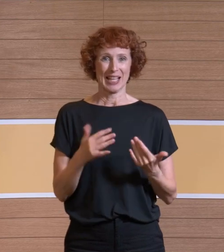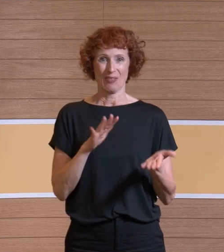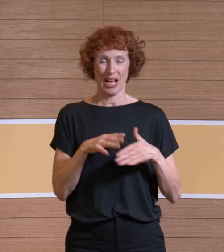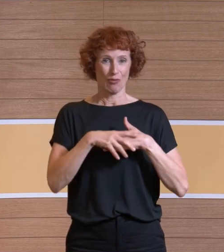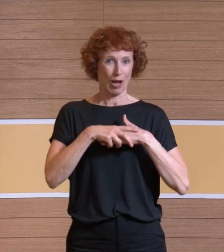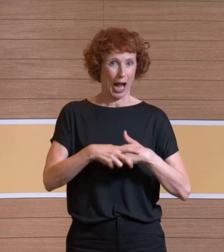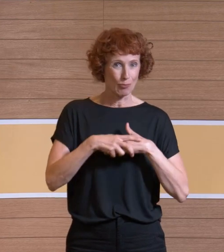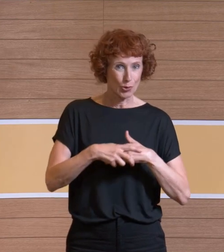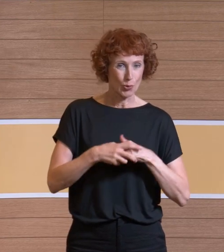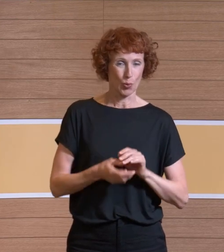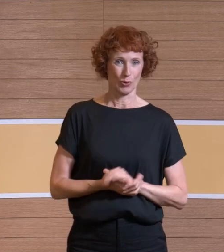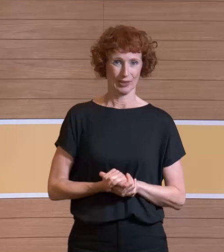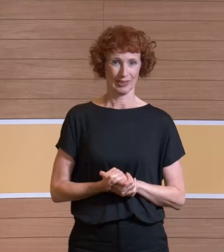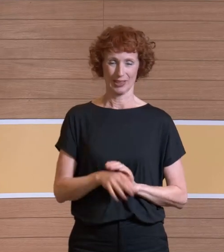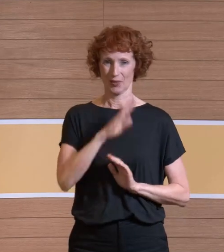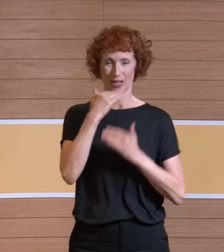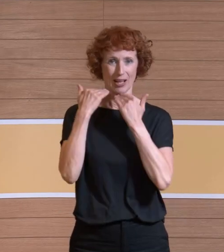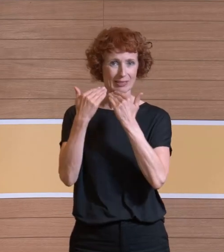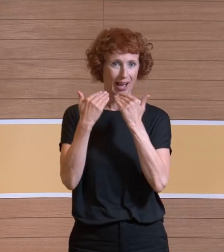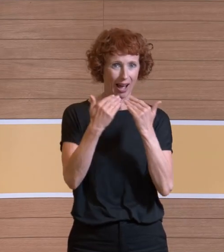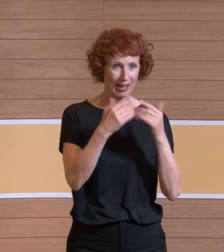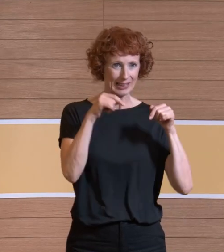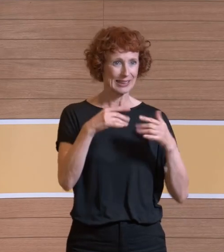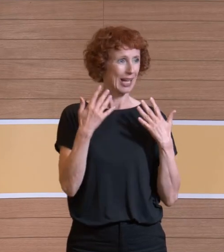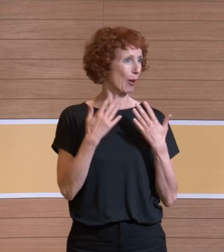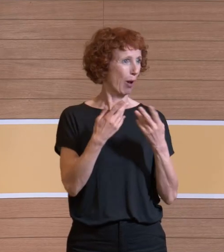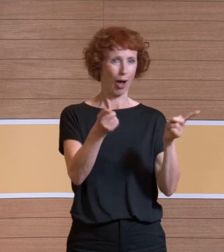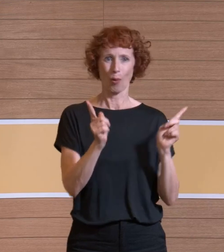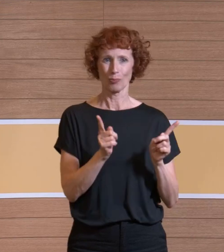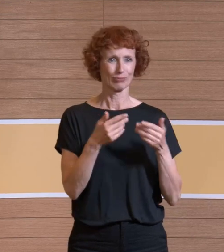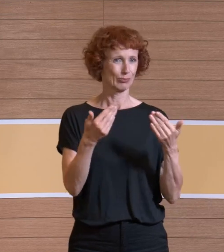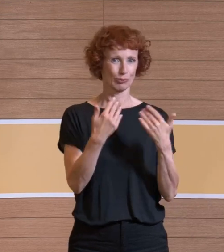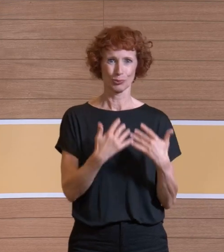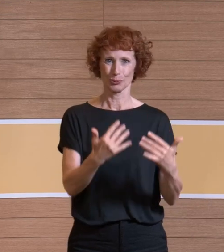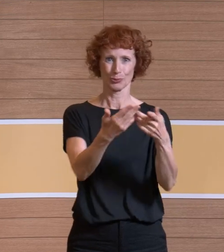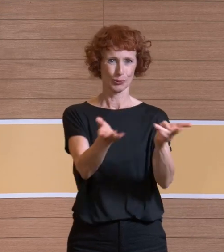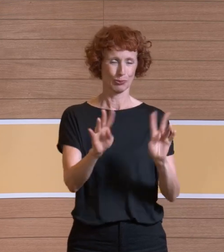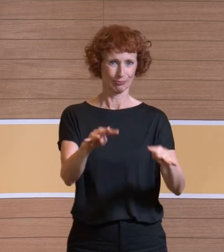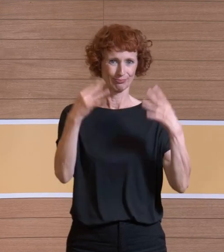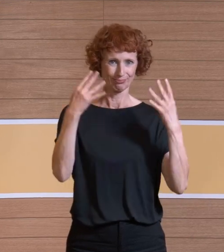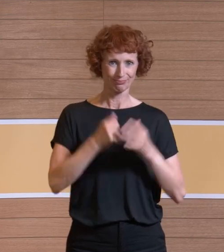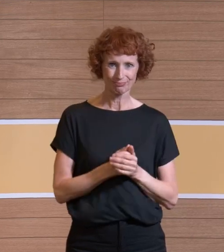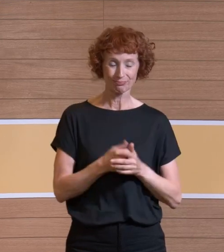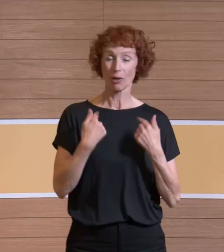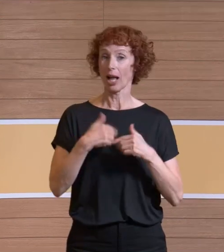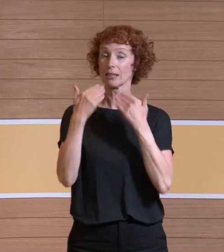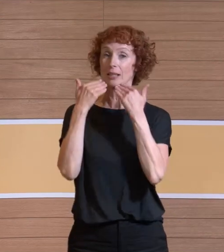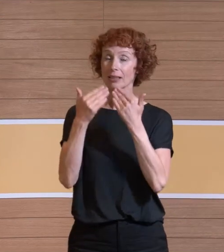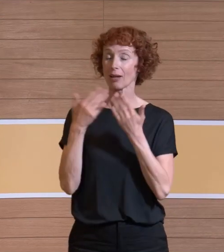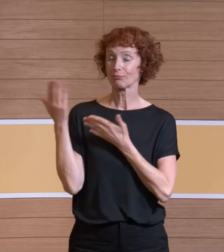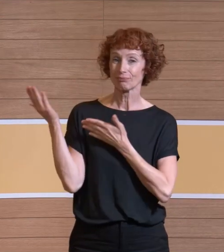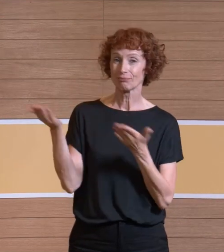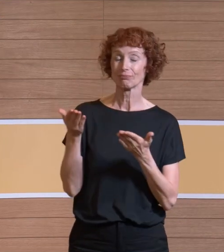Verabschiedung. Ich bedanke mich ganz herzlich bei Ihnen hier im Raum für Ihre Aufmerksamkeit. Natürlich ganz herzlichen Dank an die